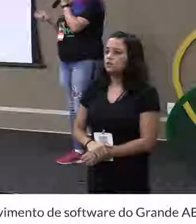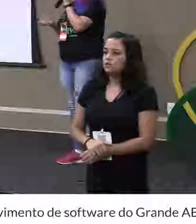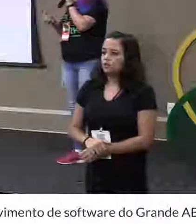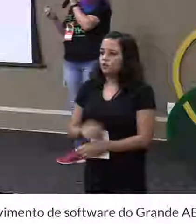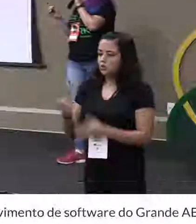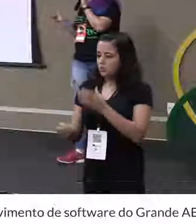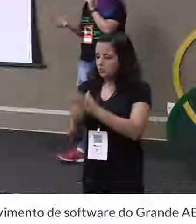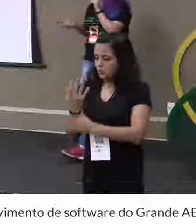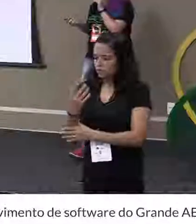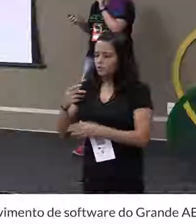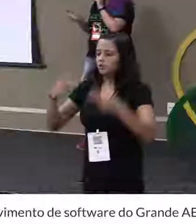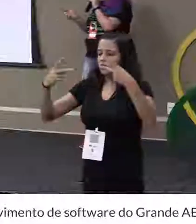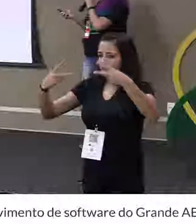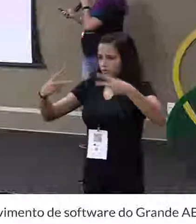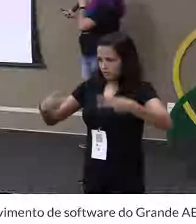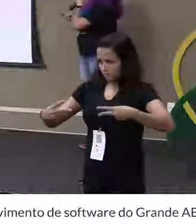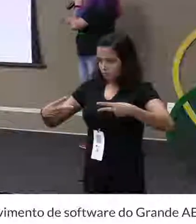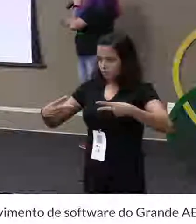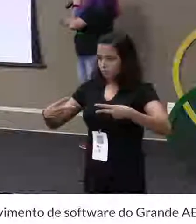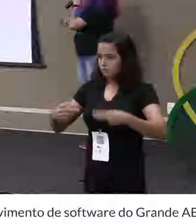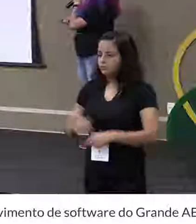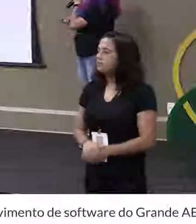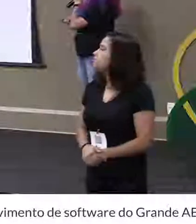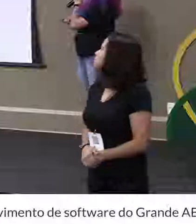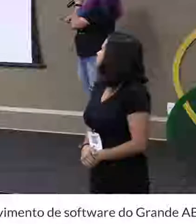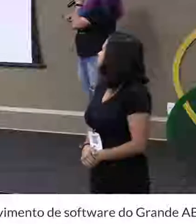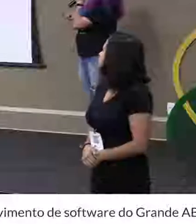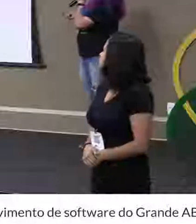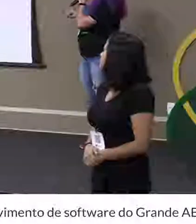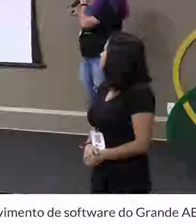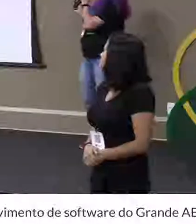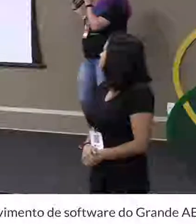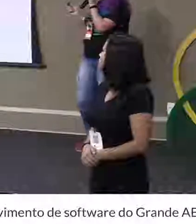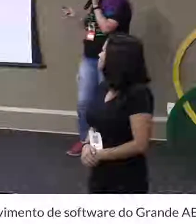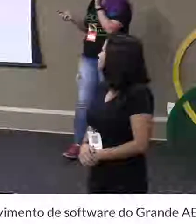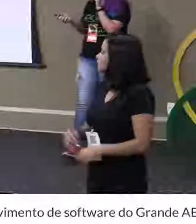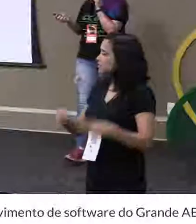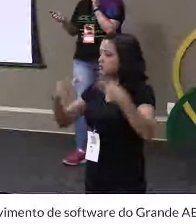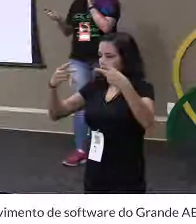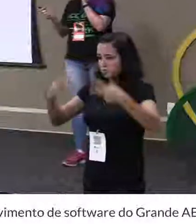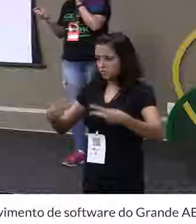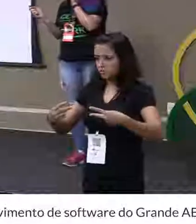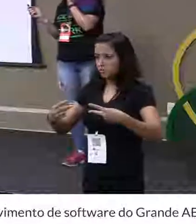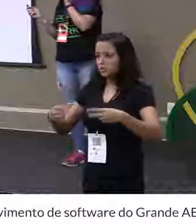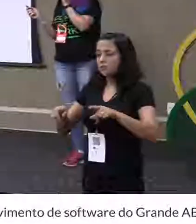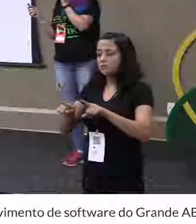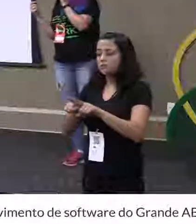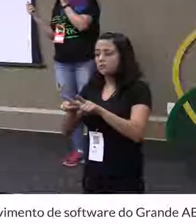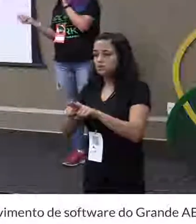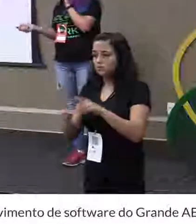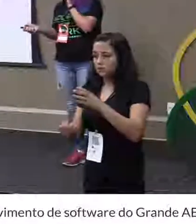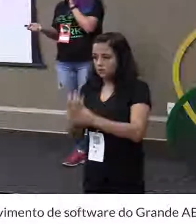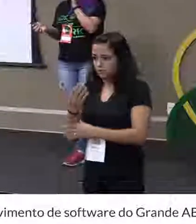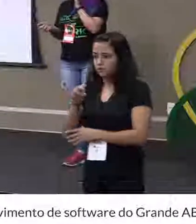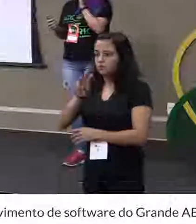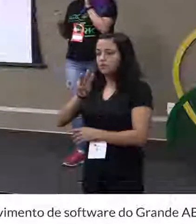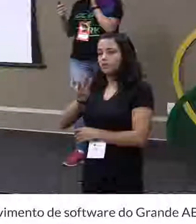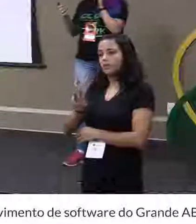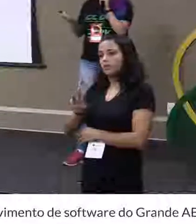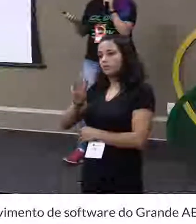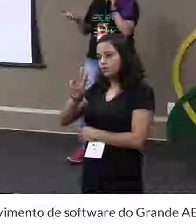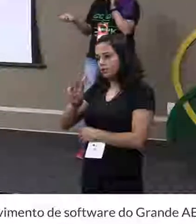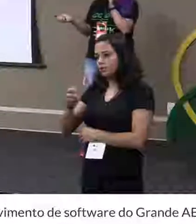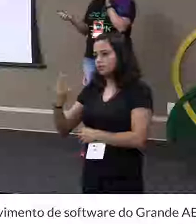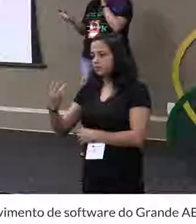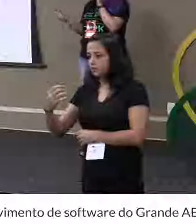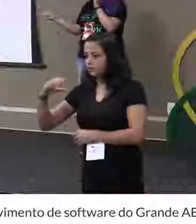Ele criou o HTML, né? Eu passei o slide, vou voltar. Ele criou o HTML e ele criou o W3C, ele se